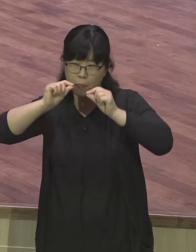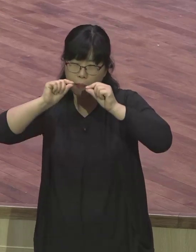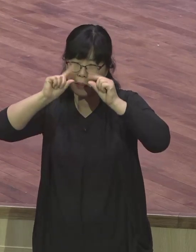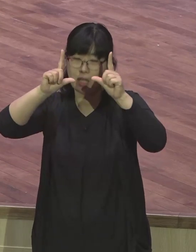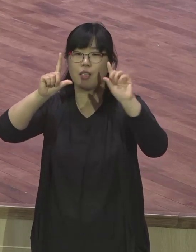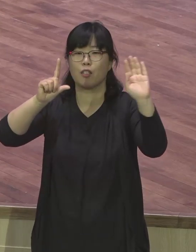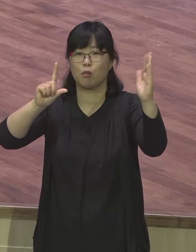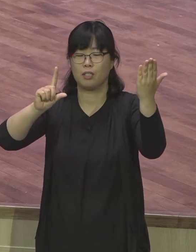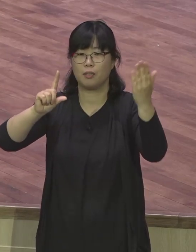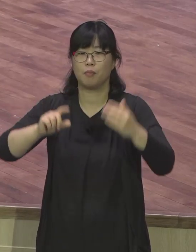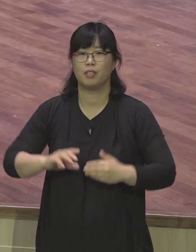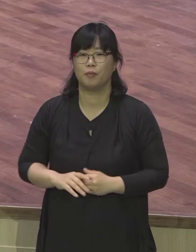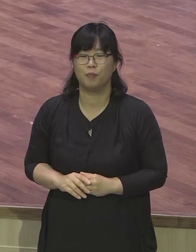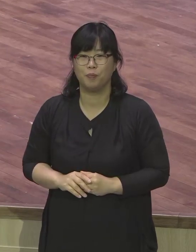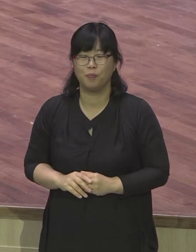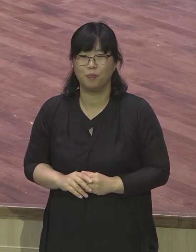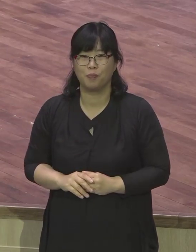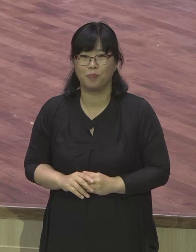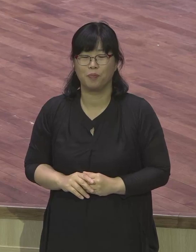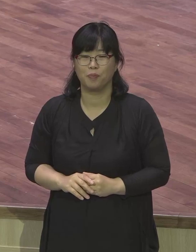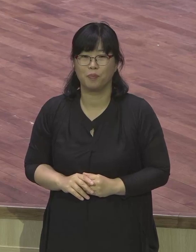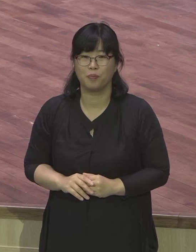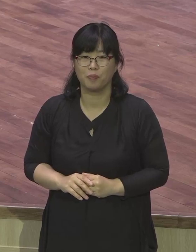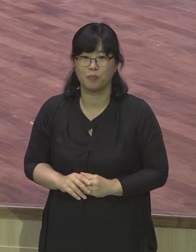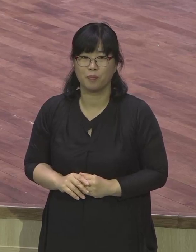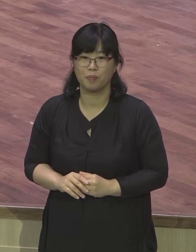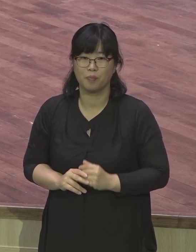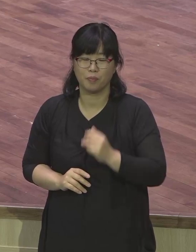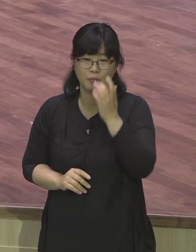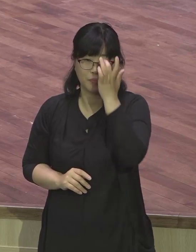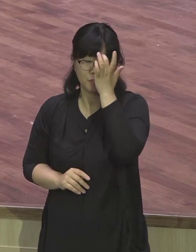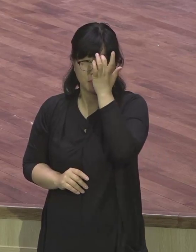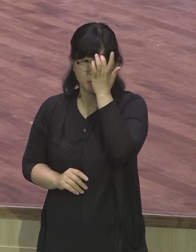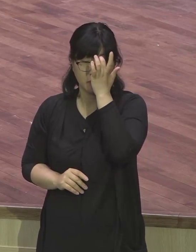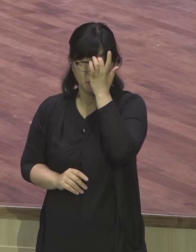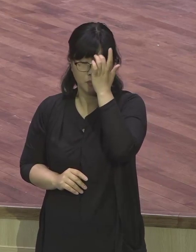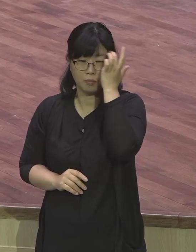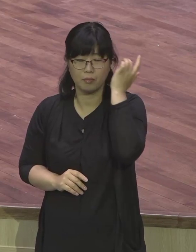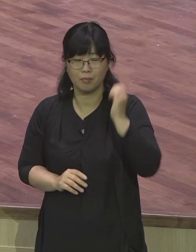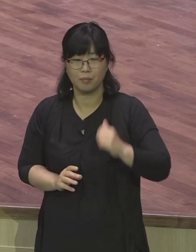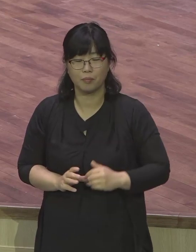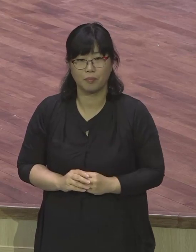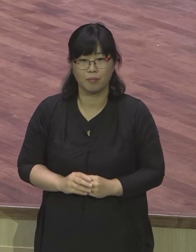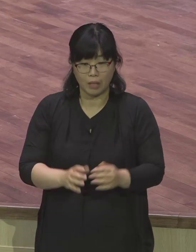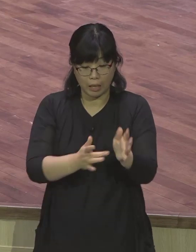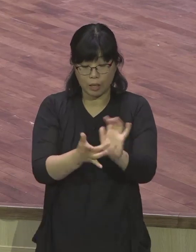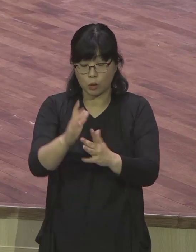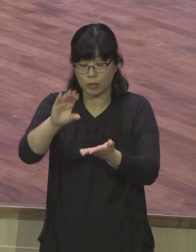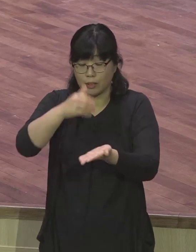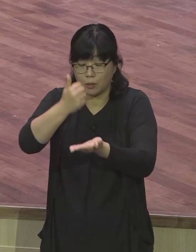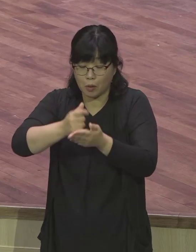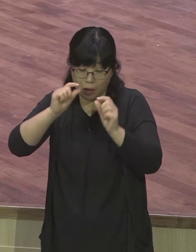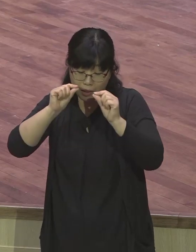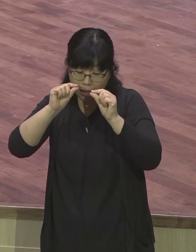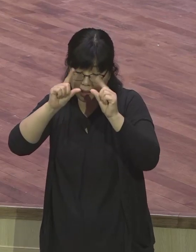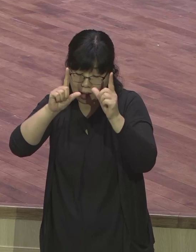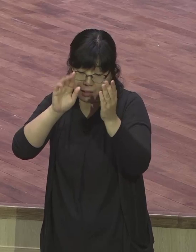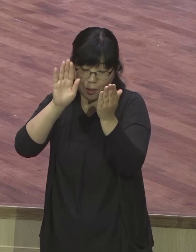깨닫게 되는 다벨색의 시간표가 있었습니다 그 시간표를 기점으로 하나님께서는 복음의